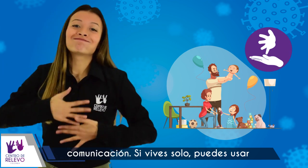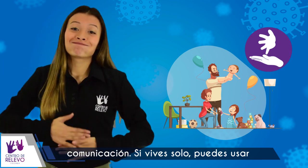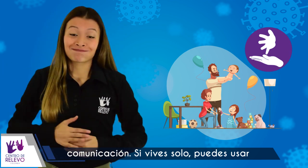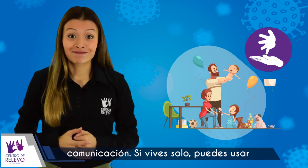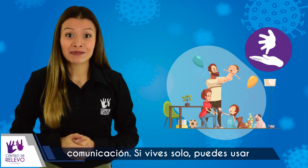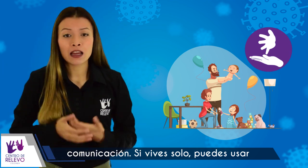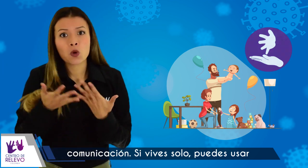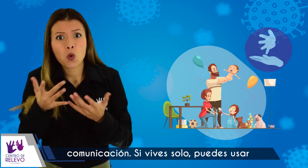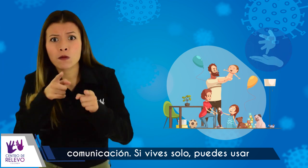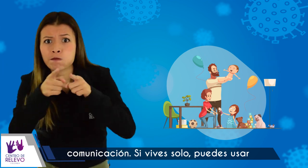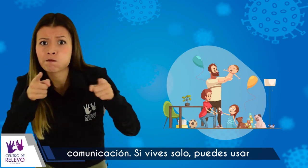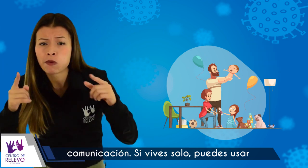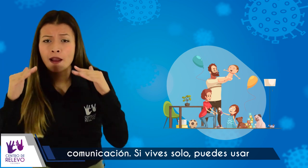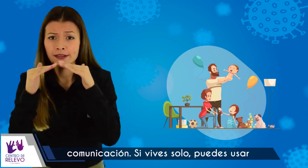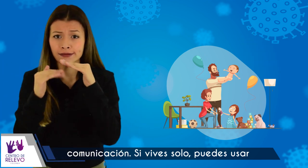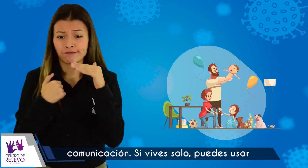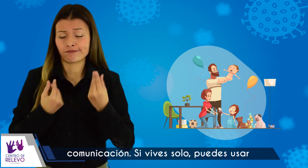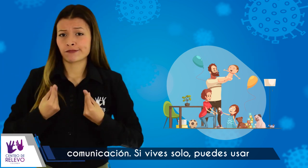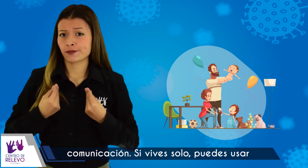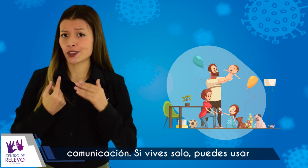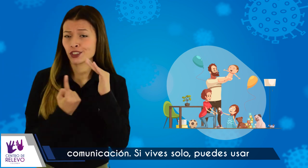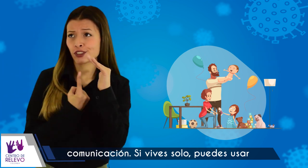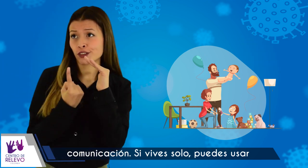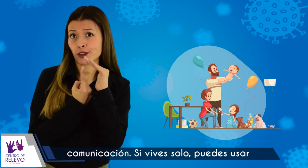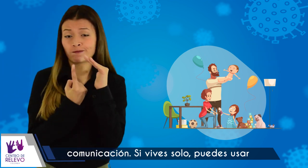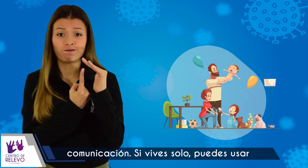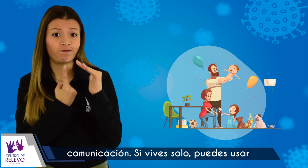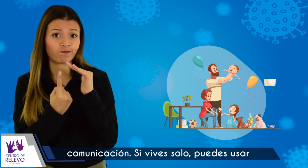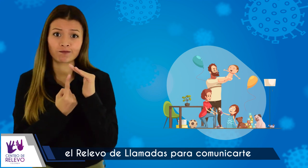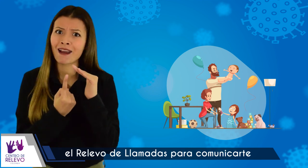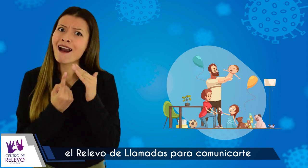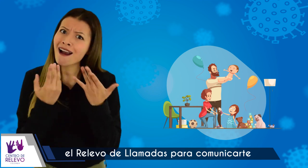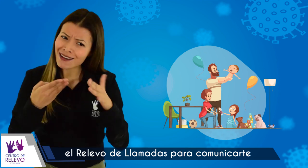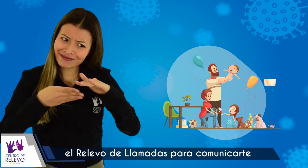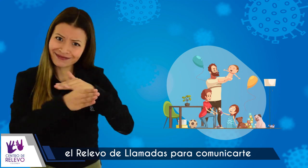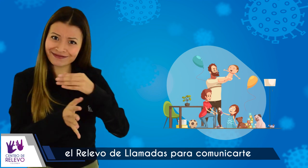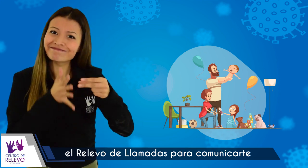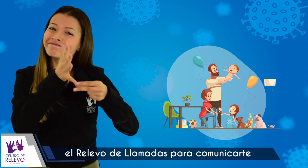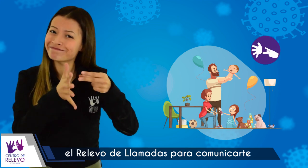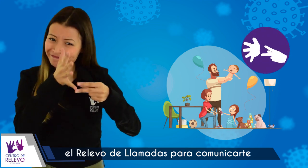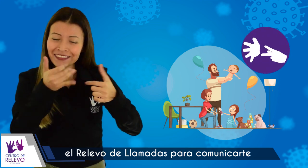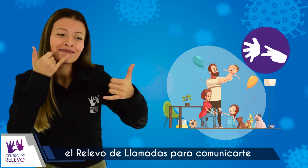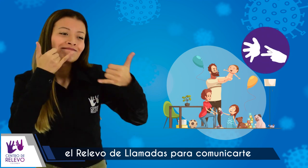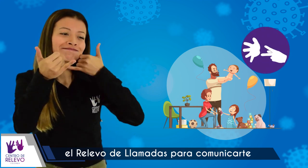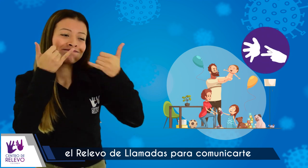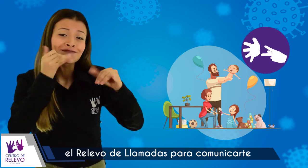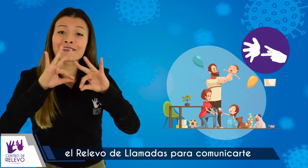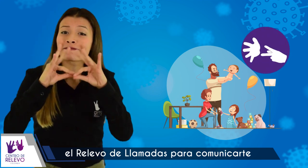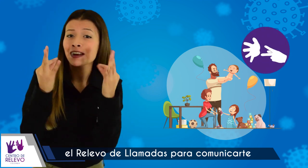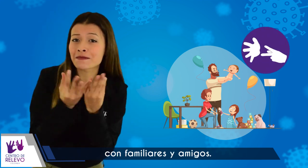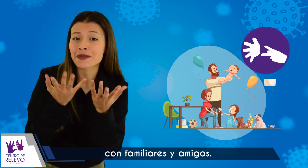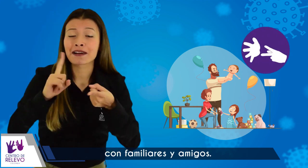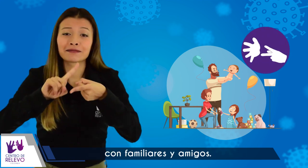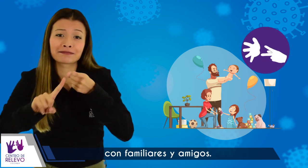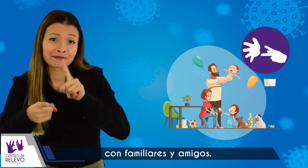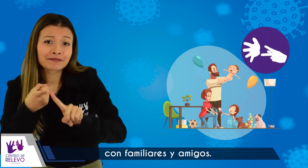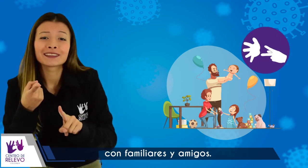Si vives solo, puedes usar el relevo de llamadas para comunicarte con familiares y amigos.